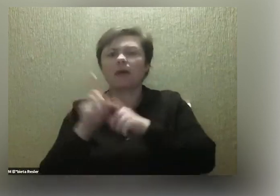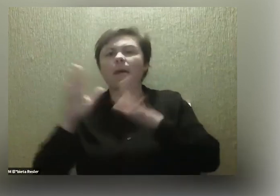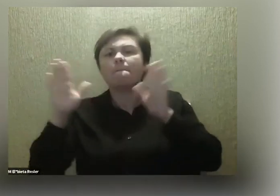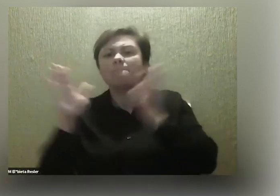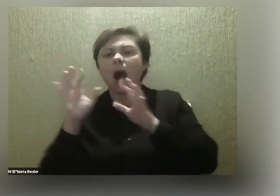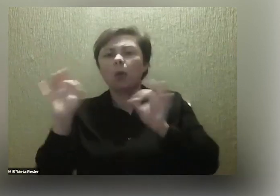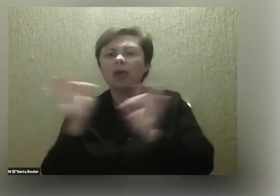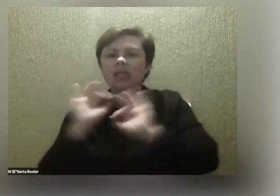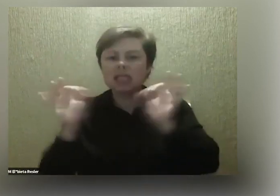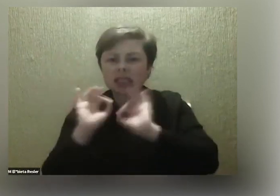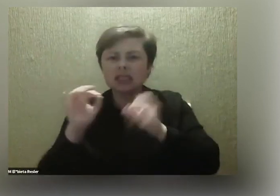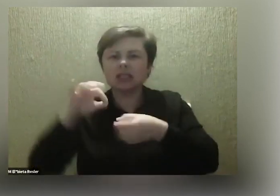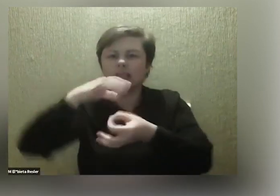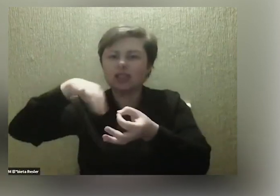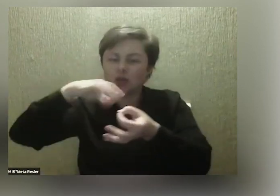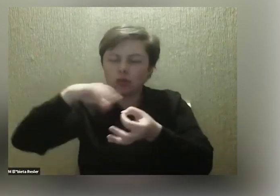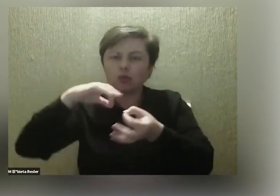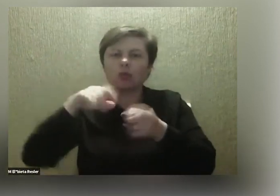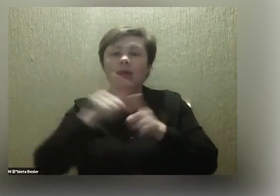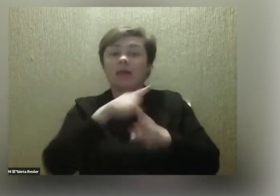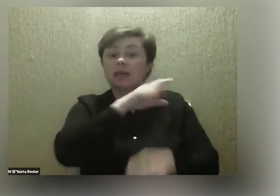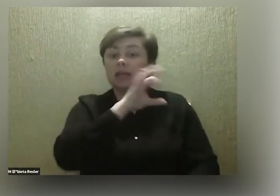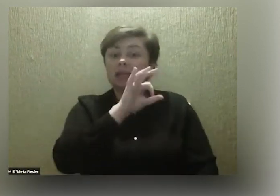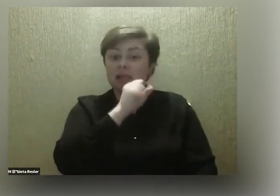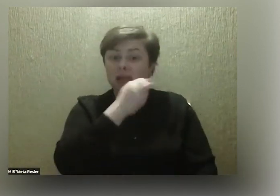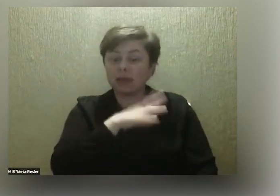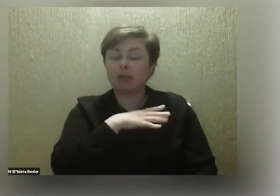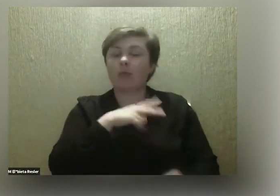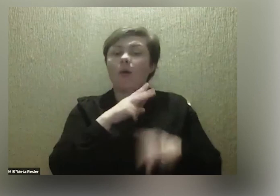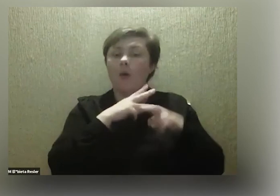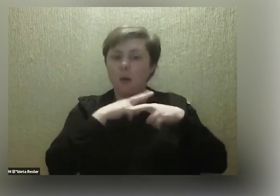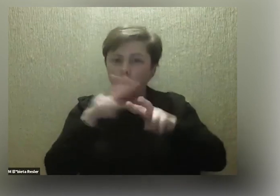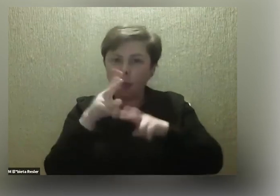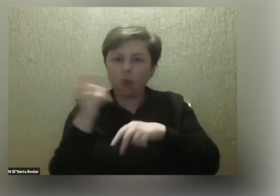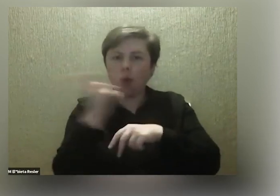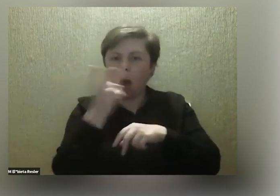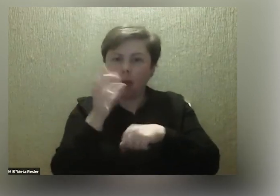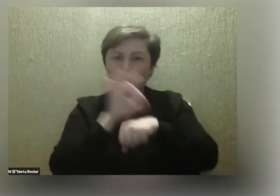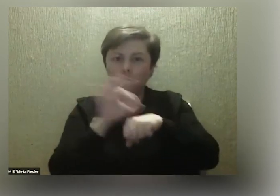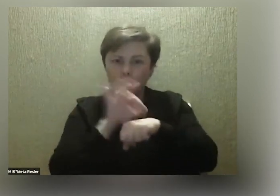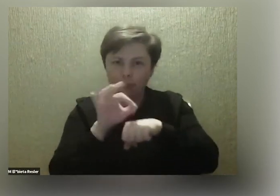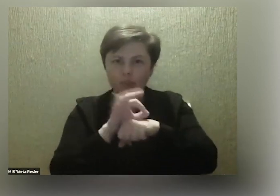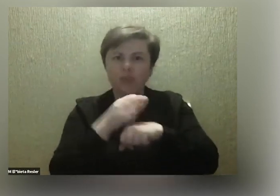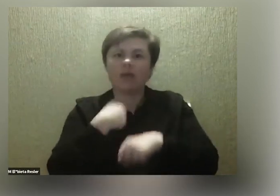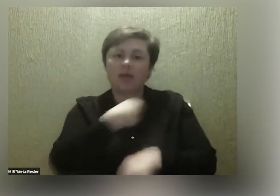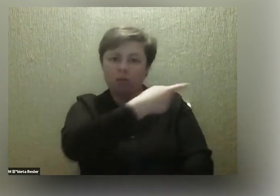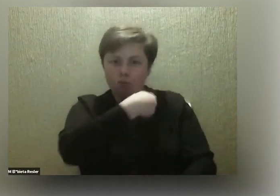Pierwsza płyta, Sandra też zresztą brała udział w obu, więc myślę, że możemy się to wypowiedzieć